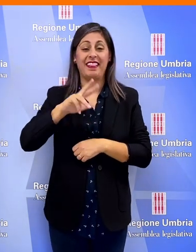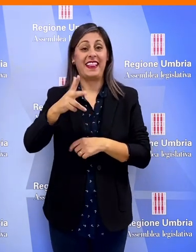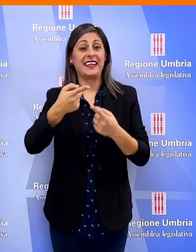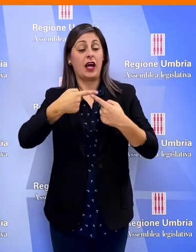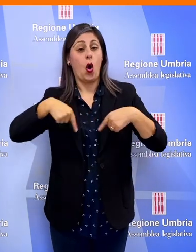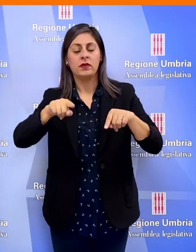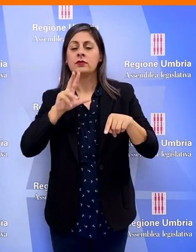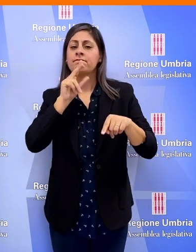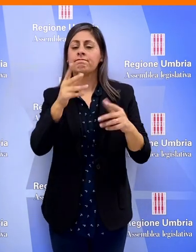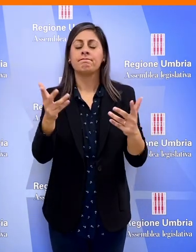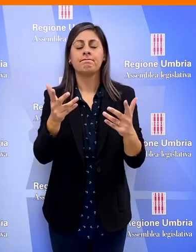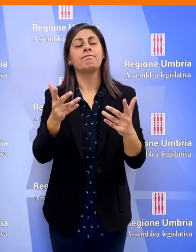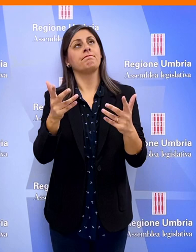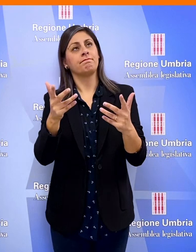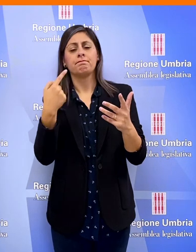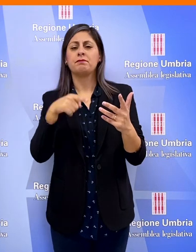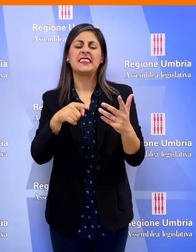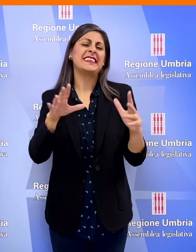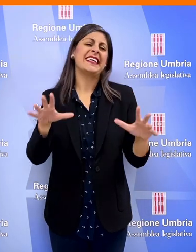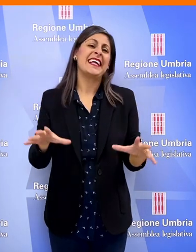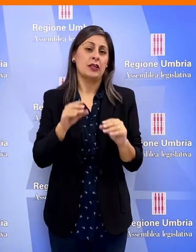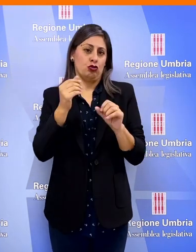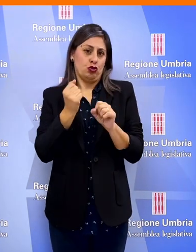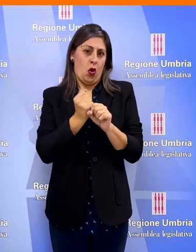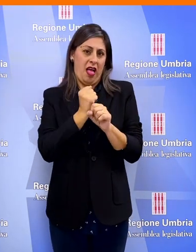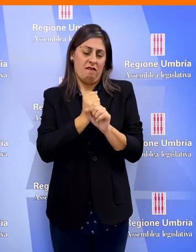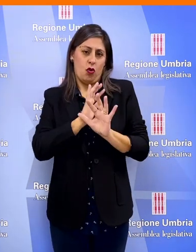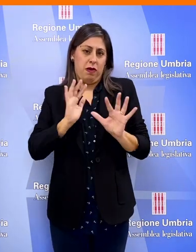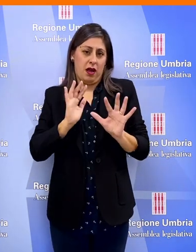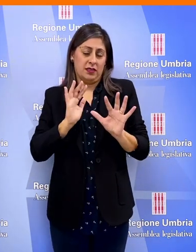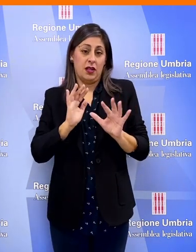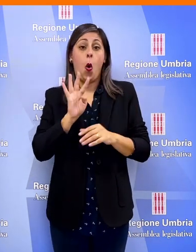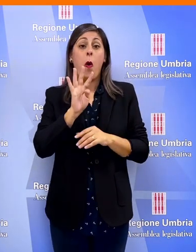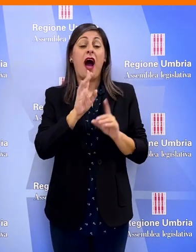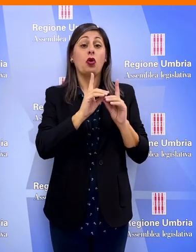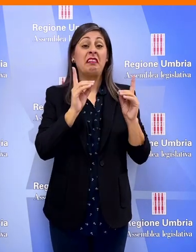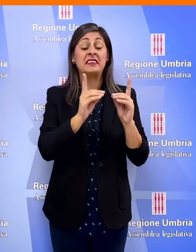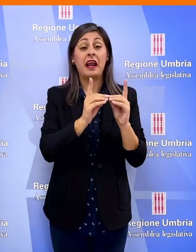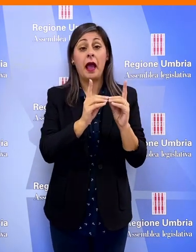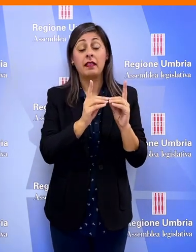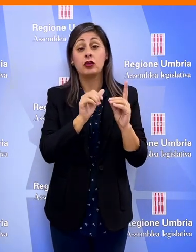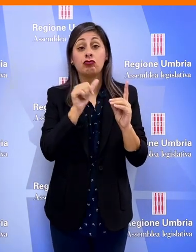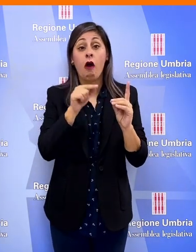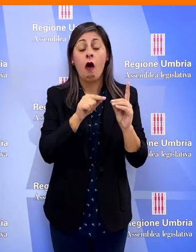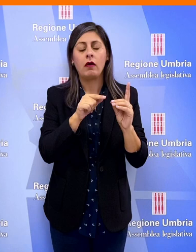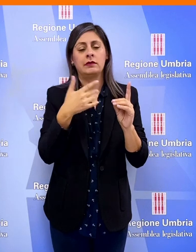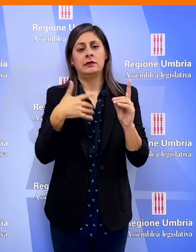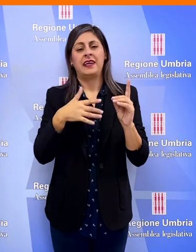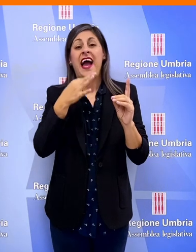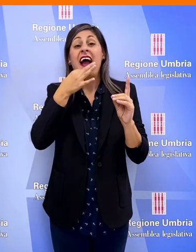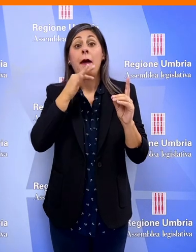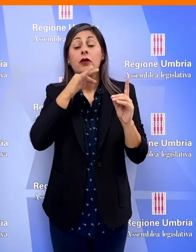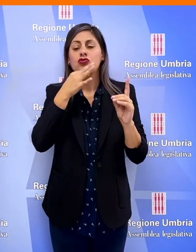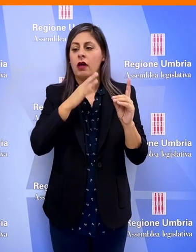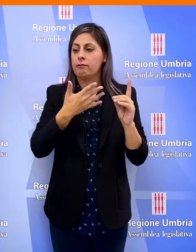vicepresidente della terza commissione ha sottolineato che questo è solo l'inizio di un lavoro con soli quattro distretti ha osservato Bori c'è il rischio che